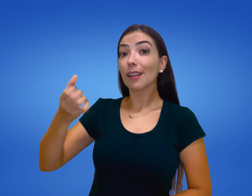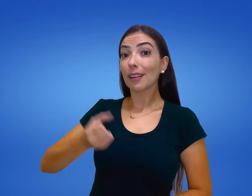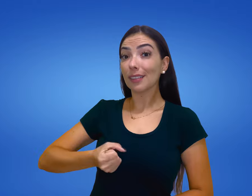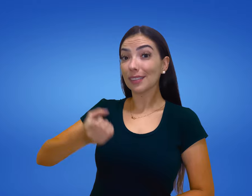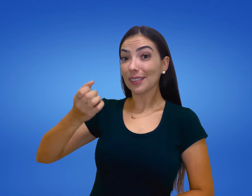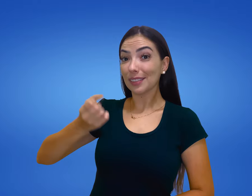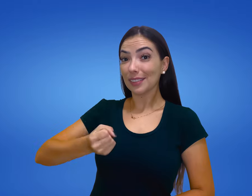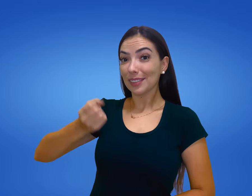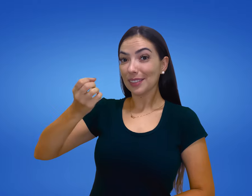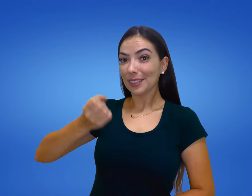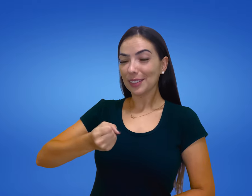Leite